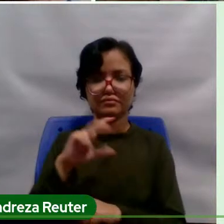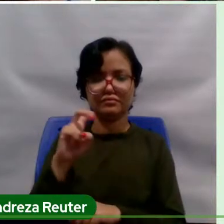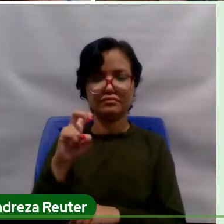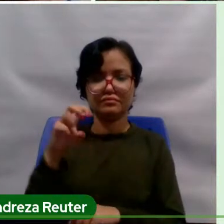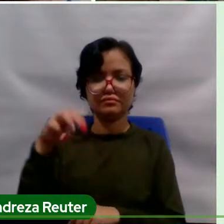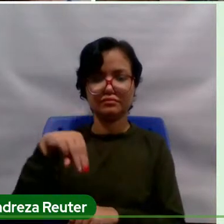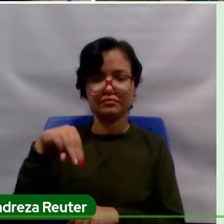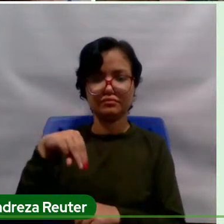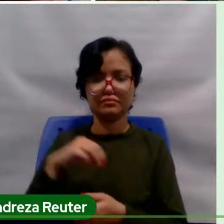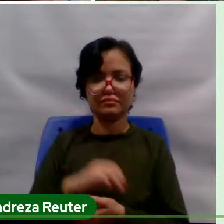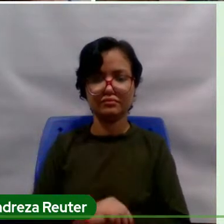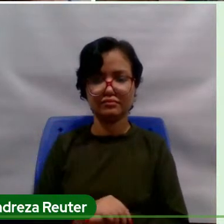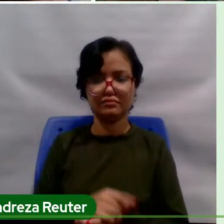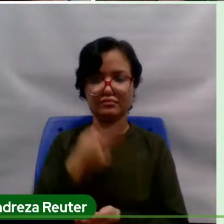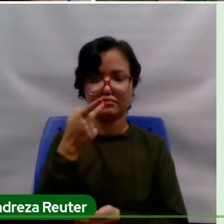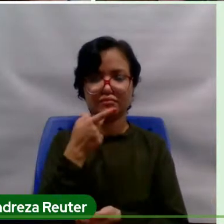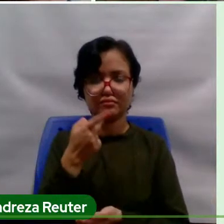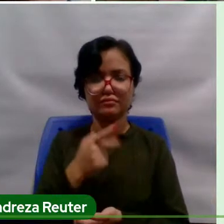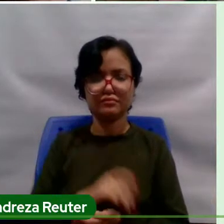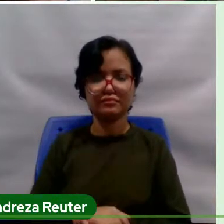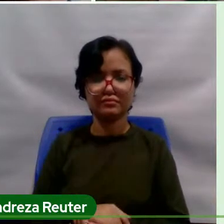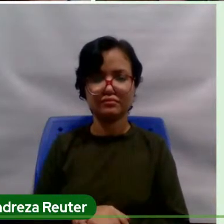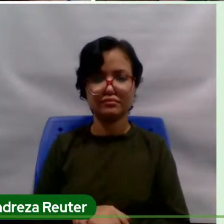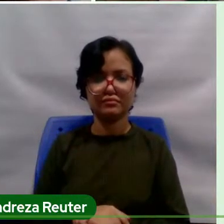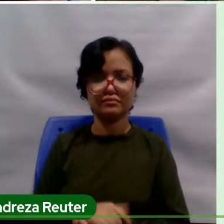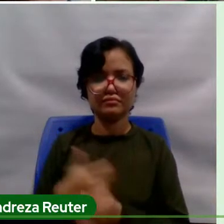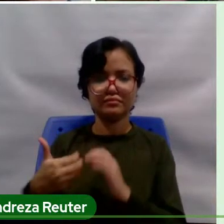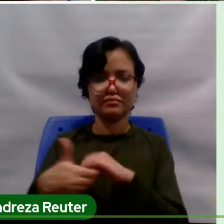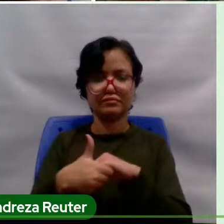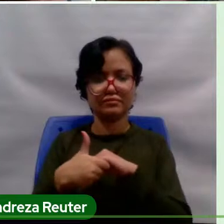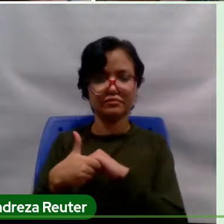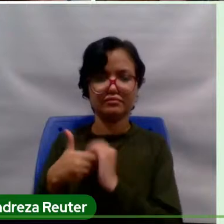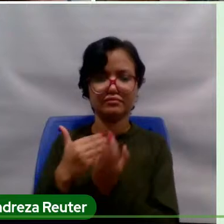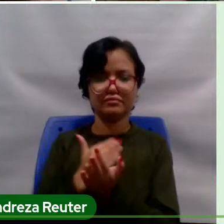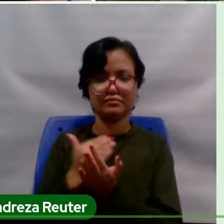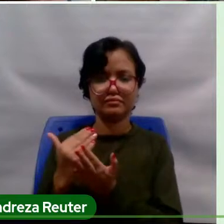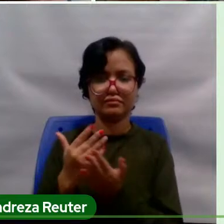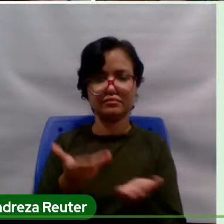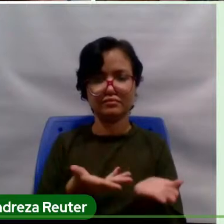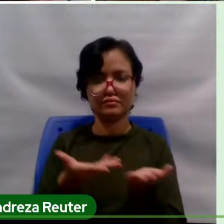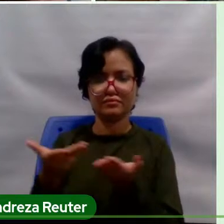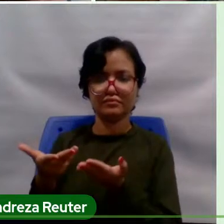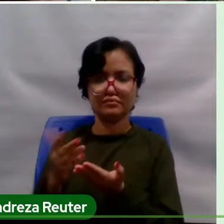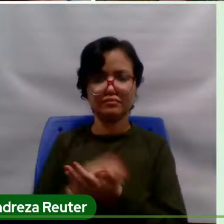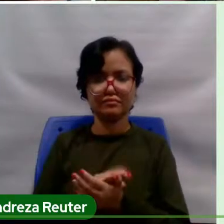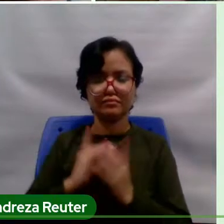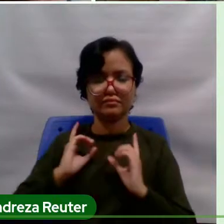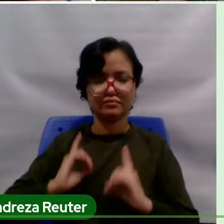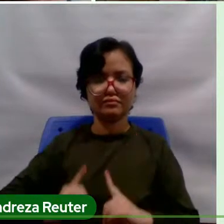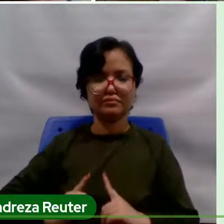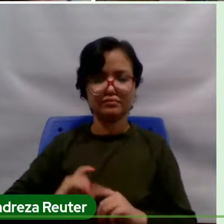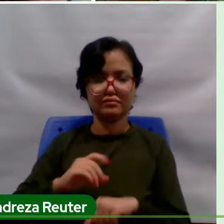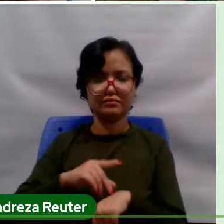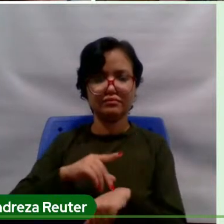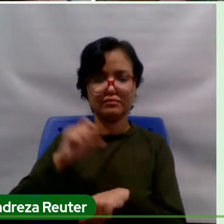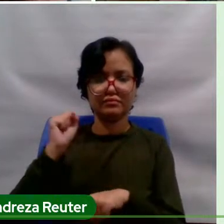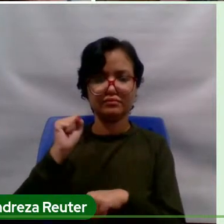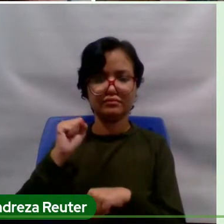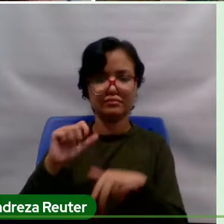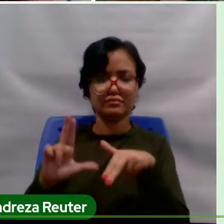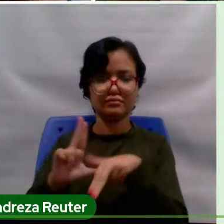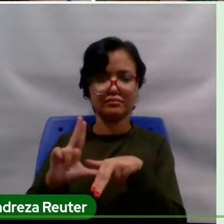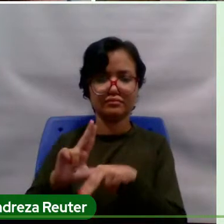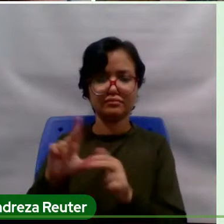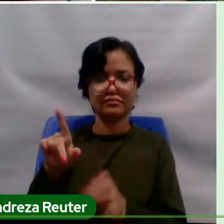se pronunciar. Para a saudação inicial, está com a palavra o diretor de pós-graduação da Unifespa, professor